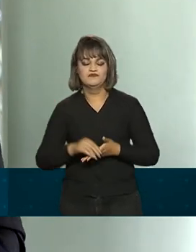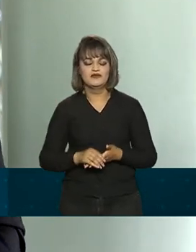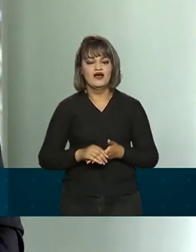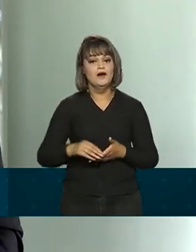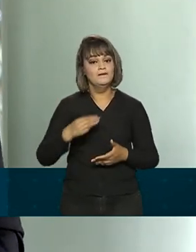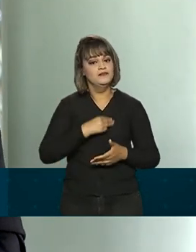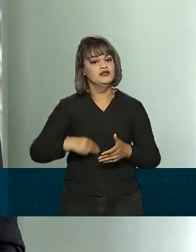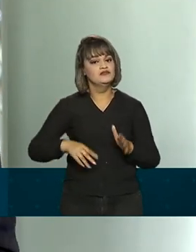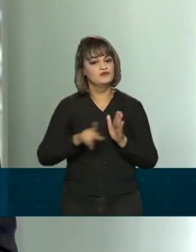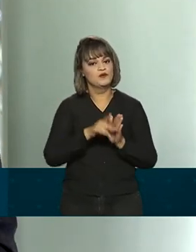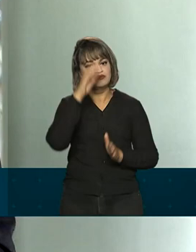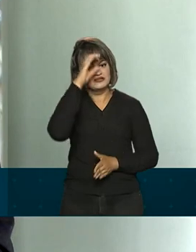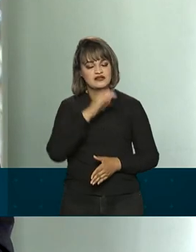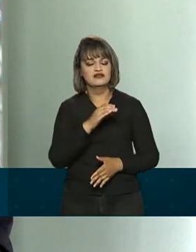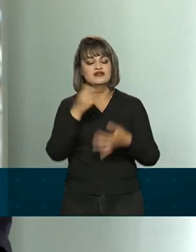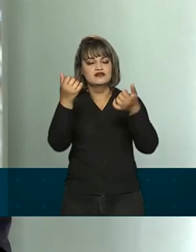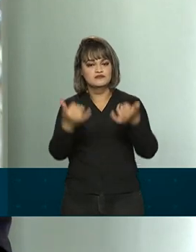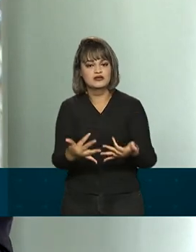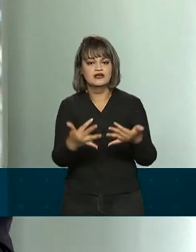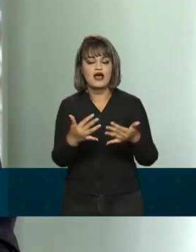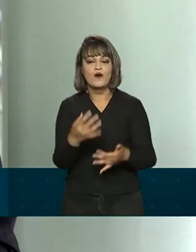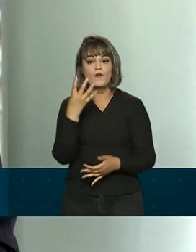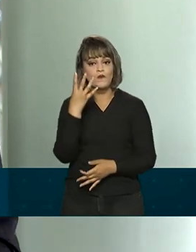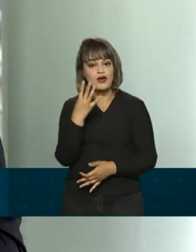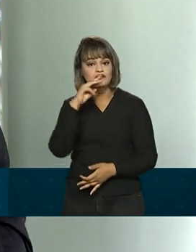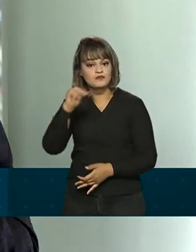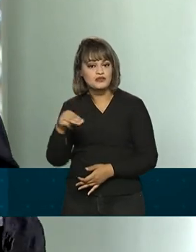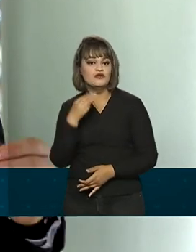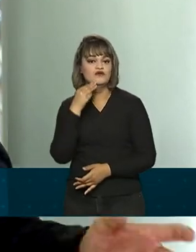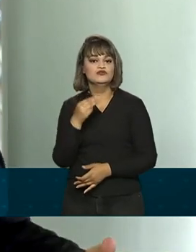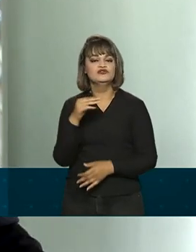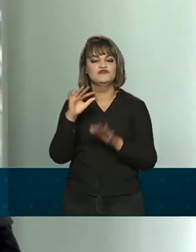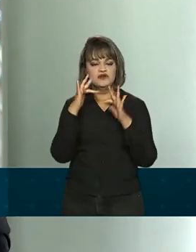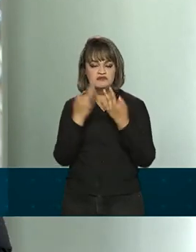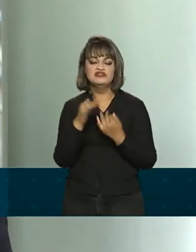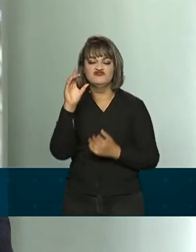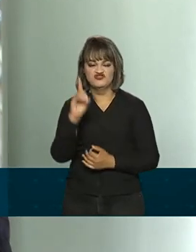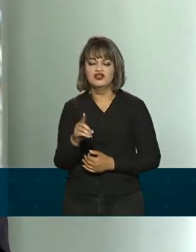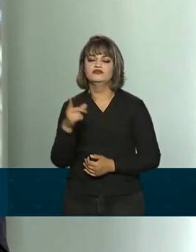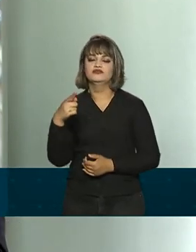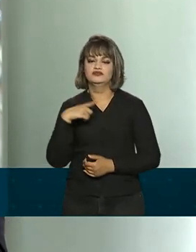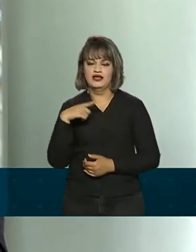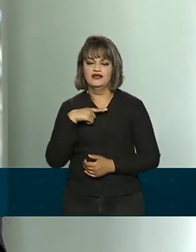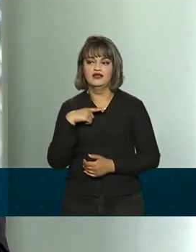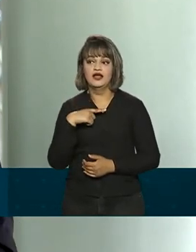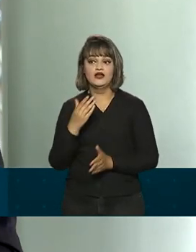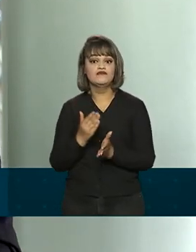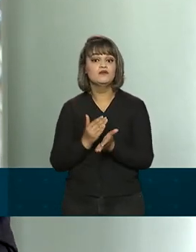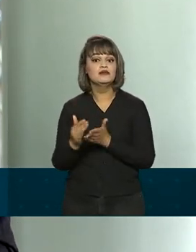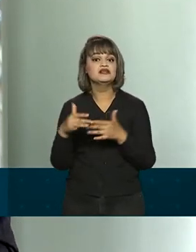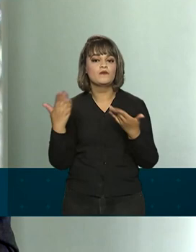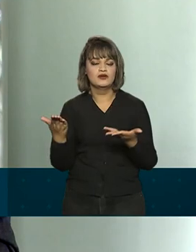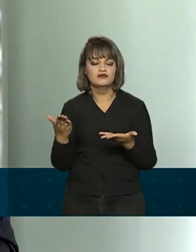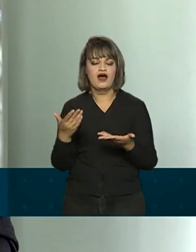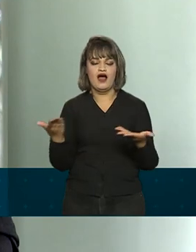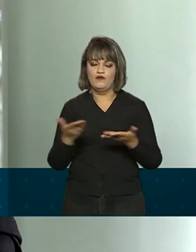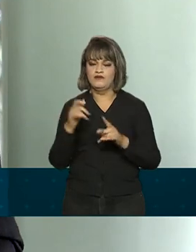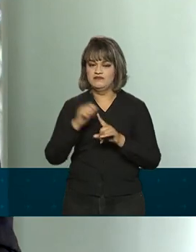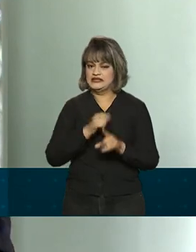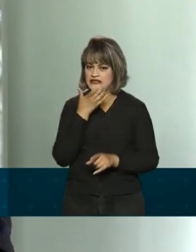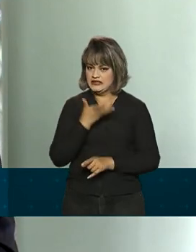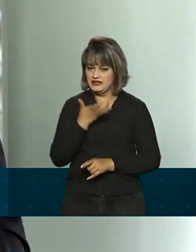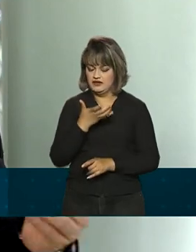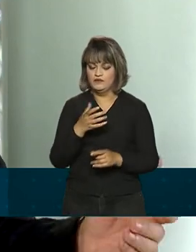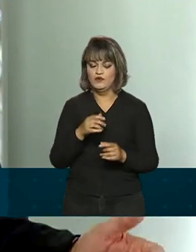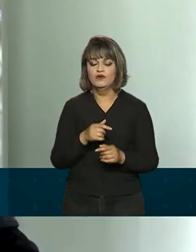João Roma, estima que 4 milhões de famílias recebam este benefício, que deverá começar a ser pago agora em dezembro,